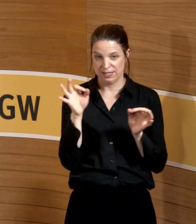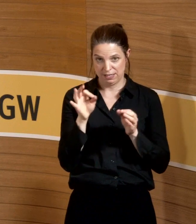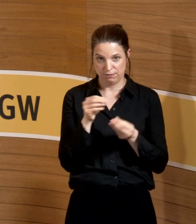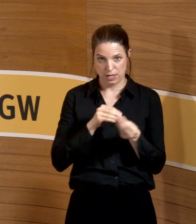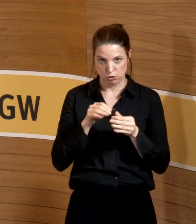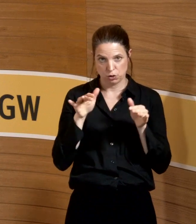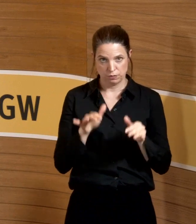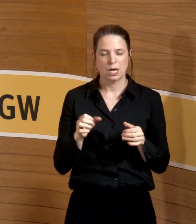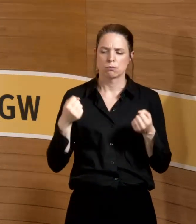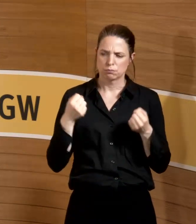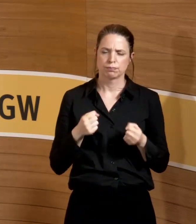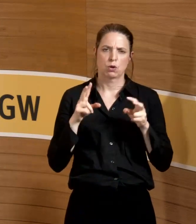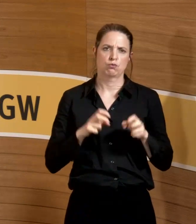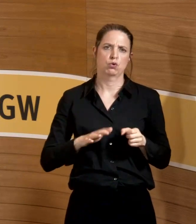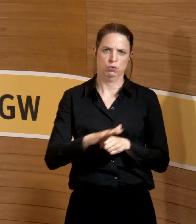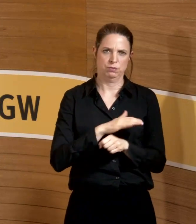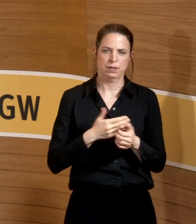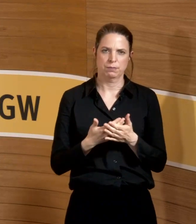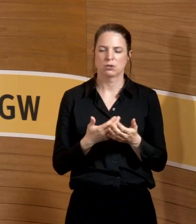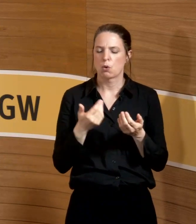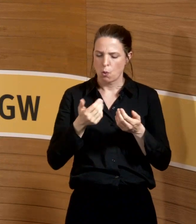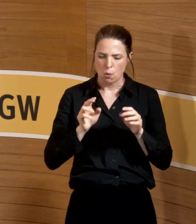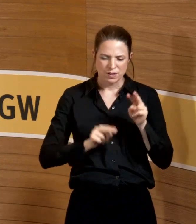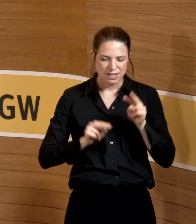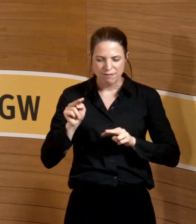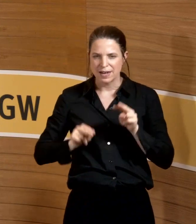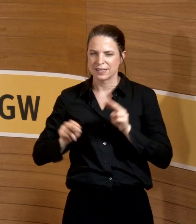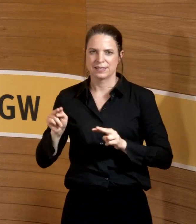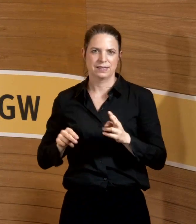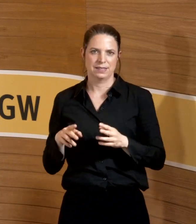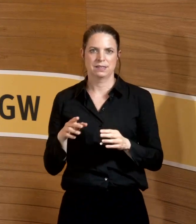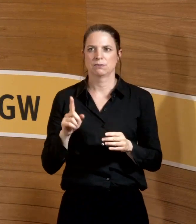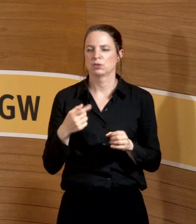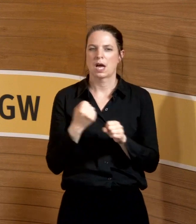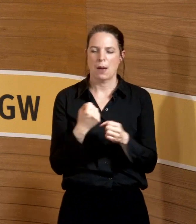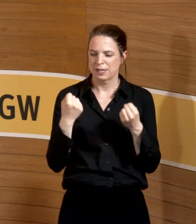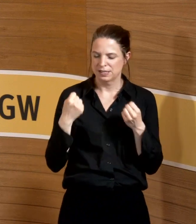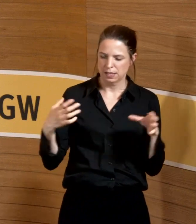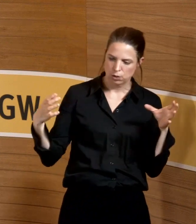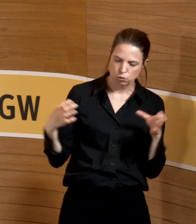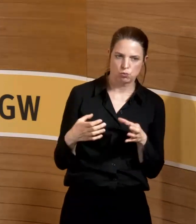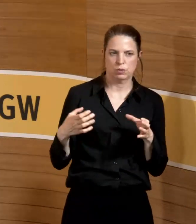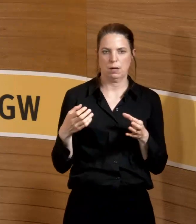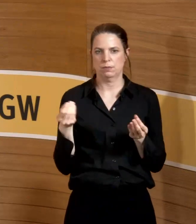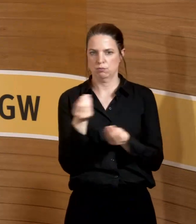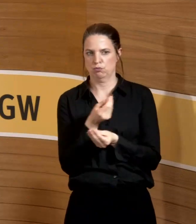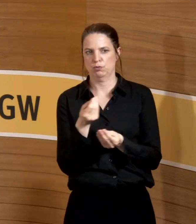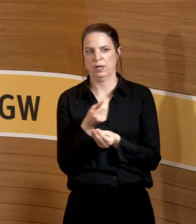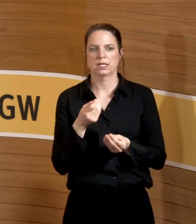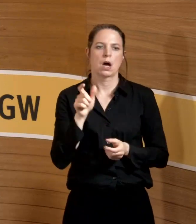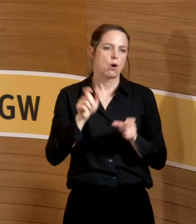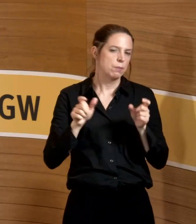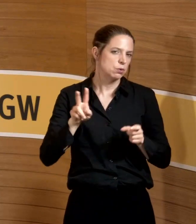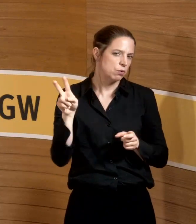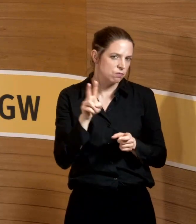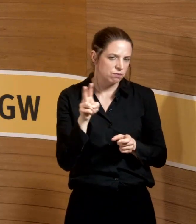was bei uns vor allem im Forschungsbereich ist, ist es so differenziert, dass man sich eigentlich mit der Arbeitssicherheit zusammen auch mit den Leuten, die eben